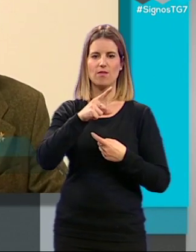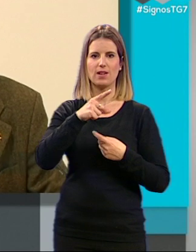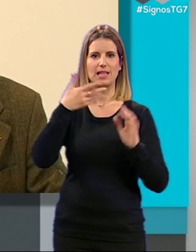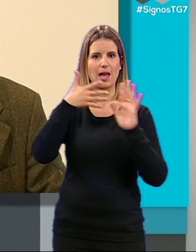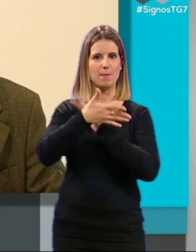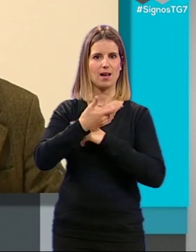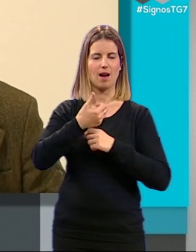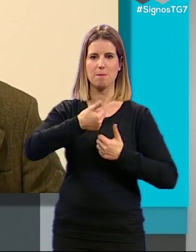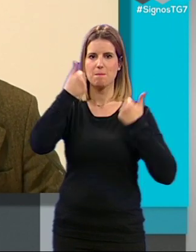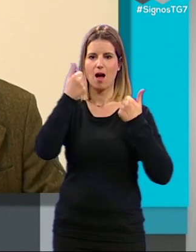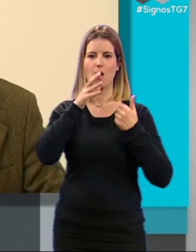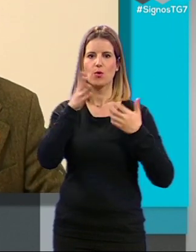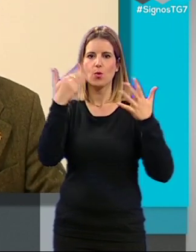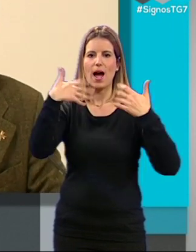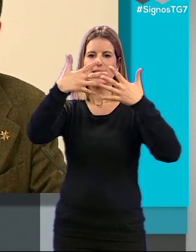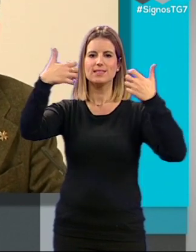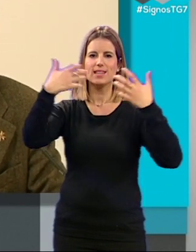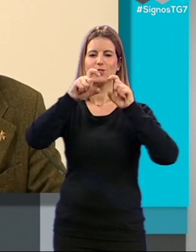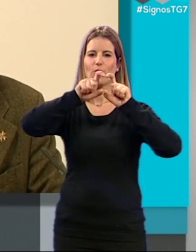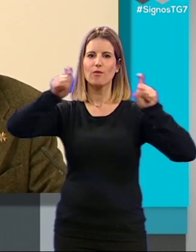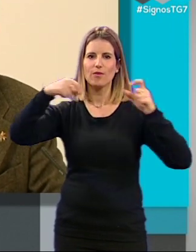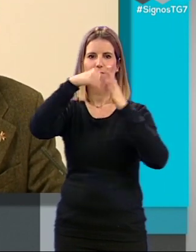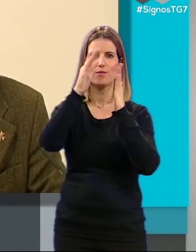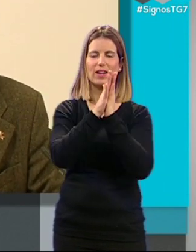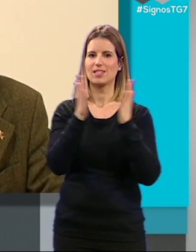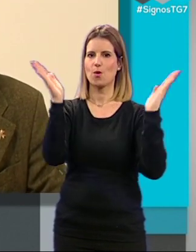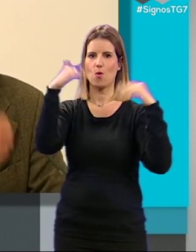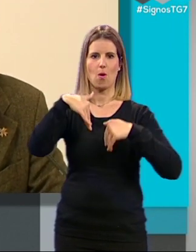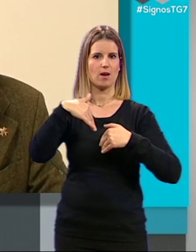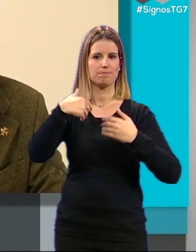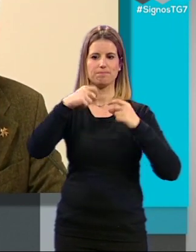eso de hecho no hay ningún texto en la pared no hay cartelas